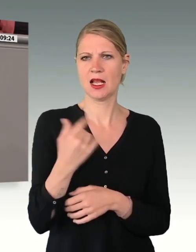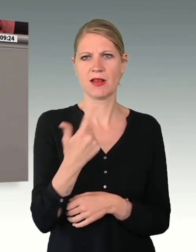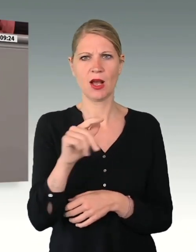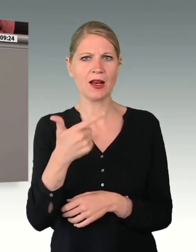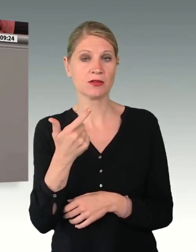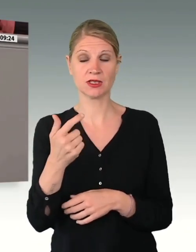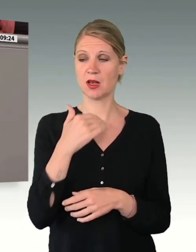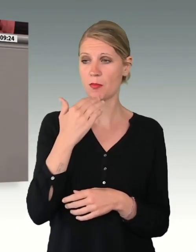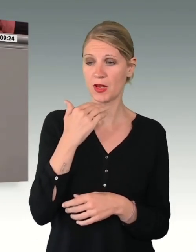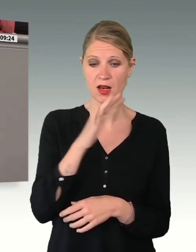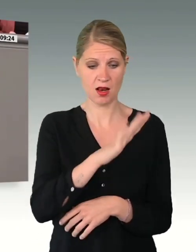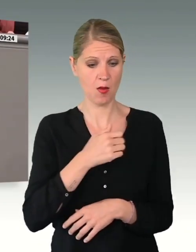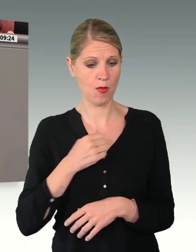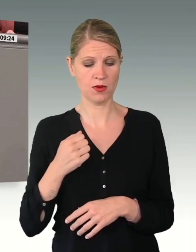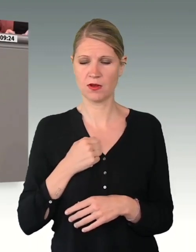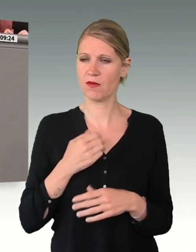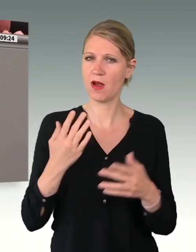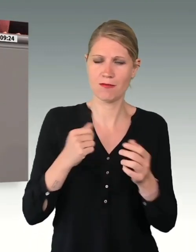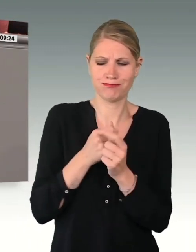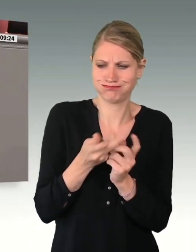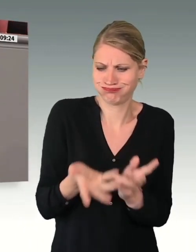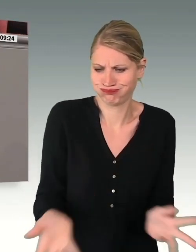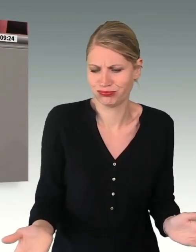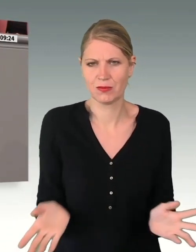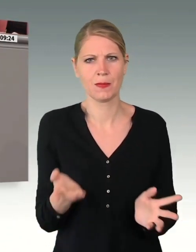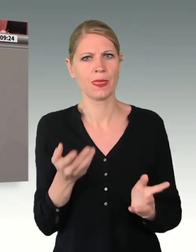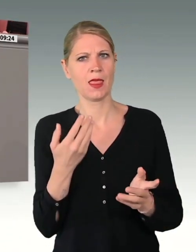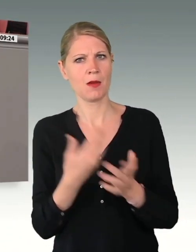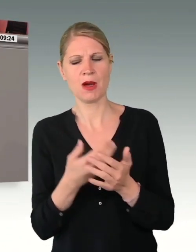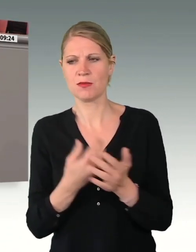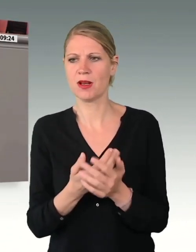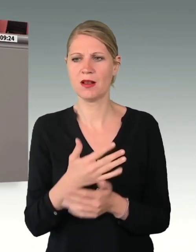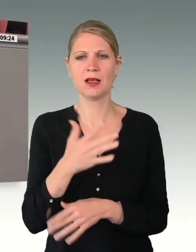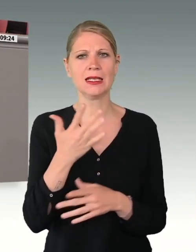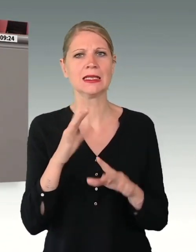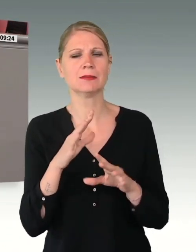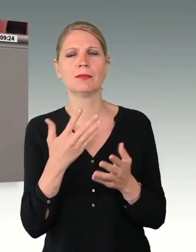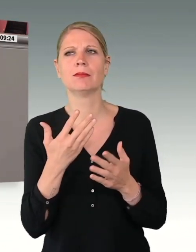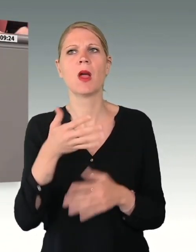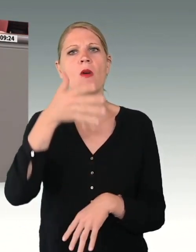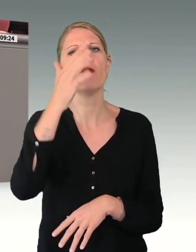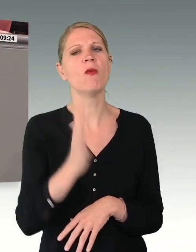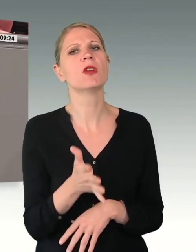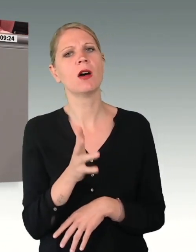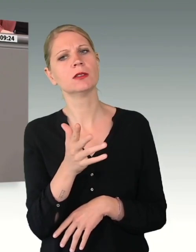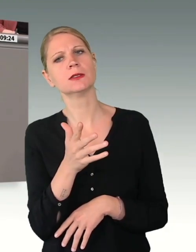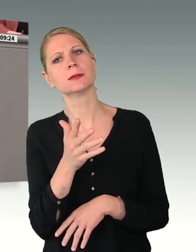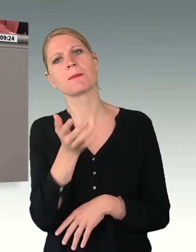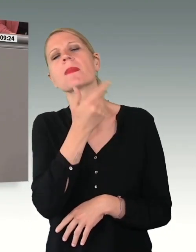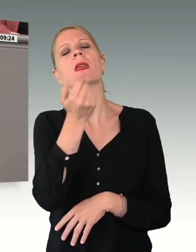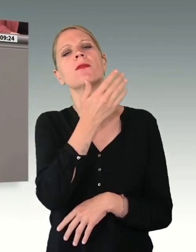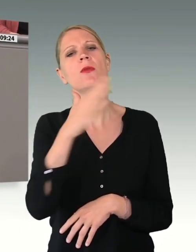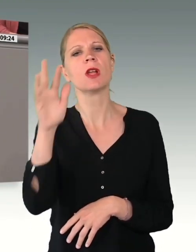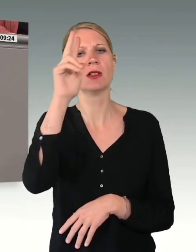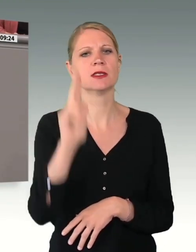Dazu zählen unter anderem die erfolgreiche Evakuierung von insgesamt 5.347 Personen vom Kabuler Flughafen.